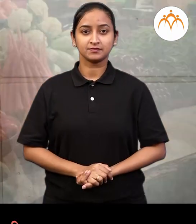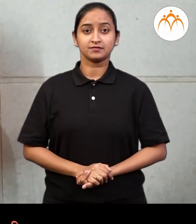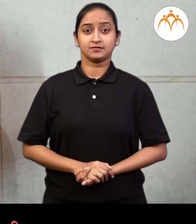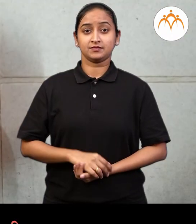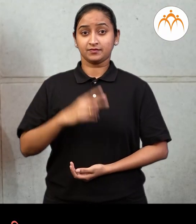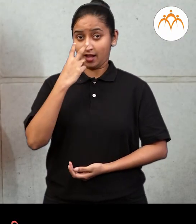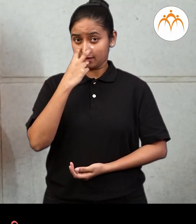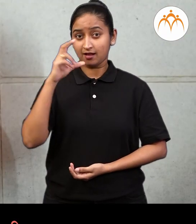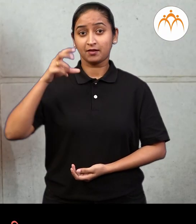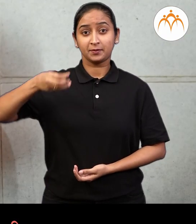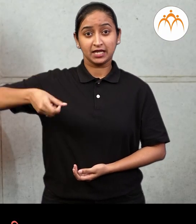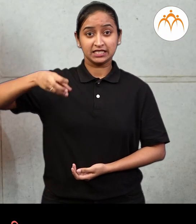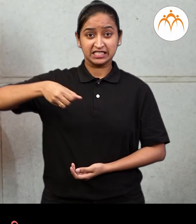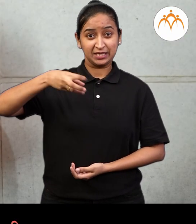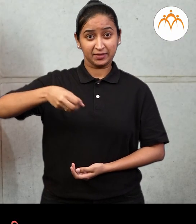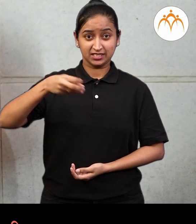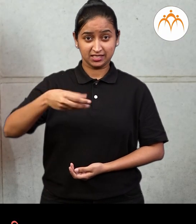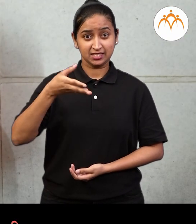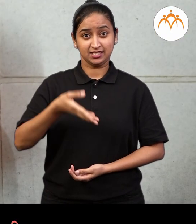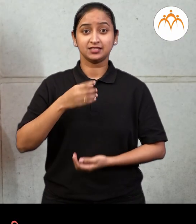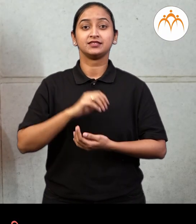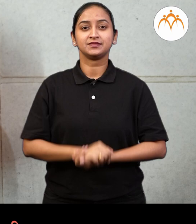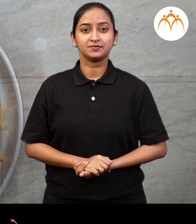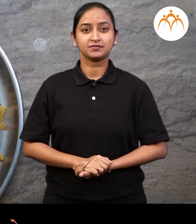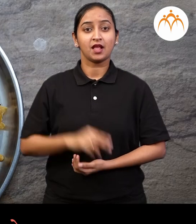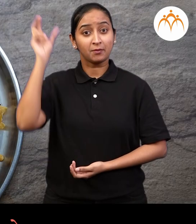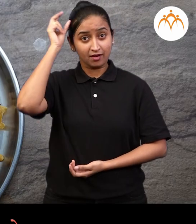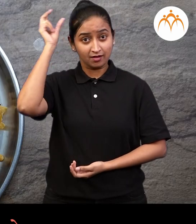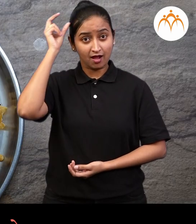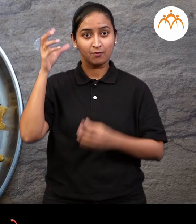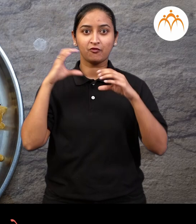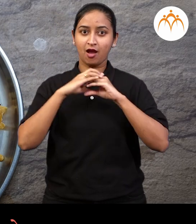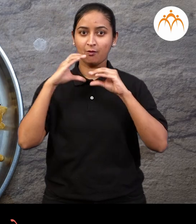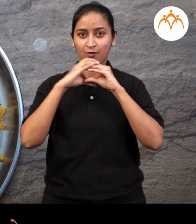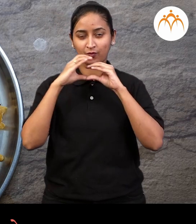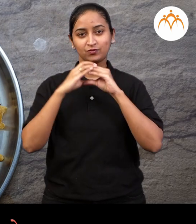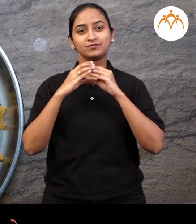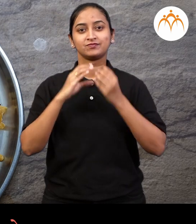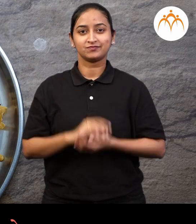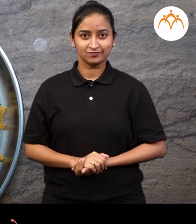आहे कांध्या ची भजी बटाट्याचे वडे